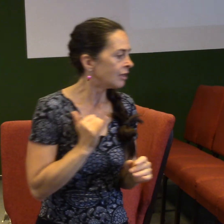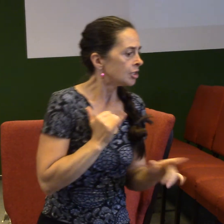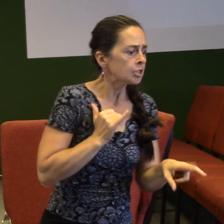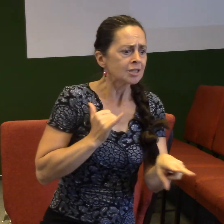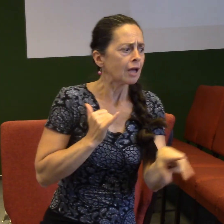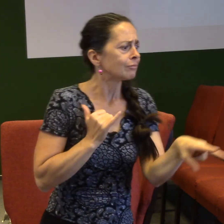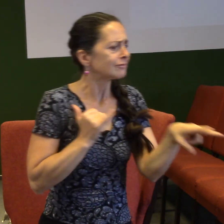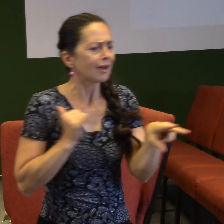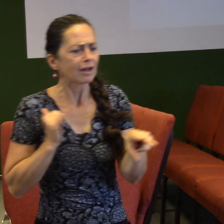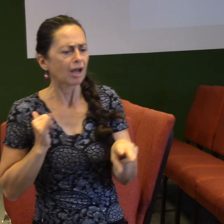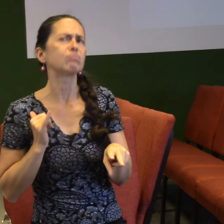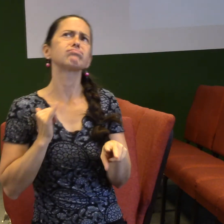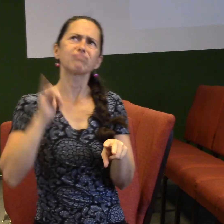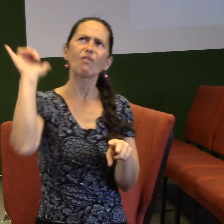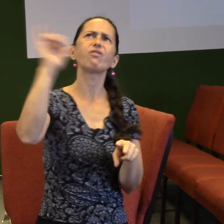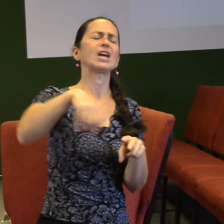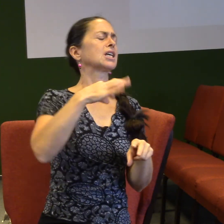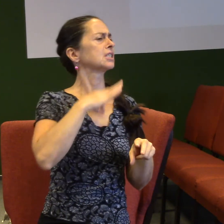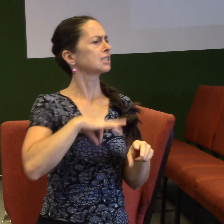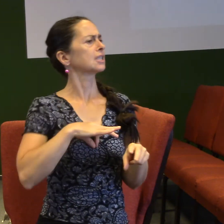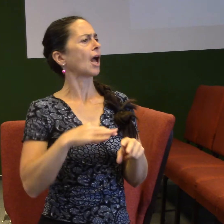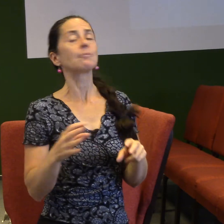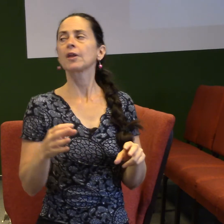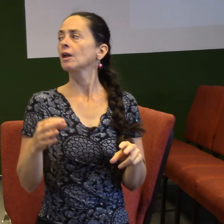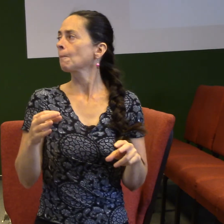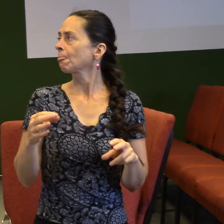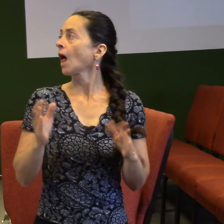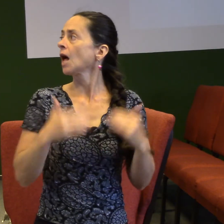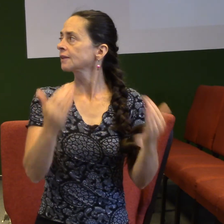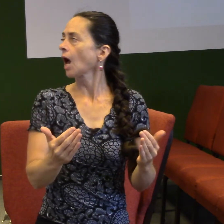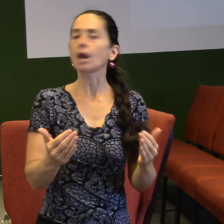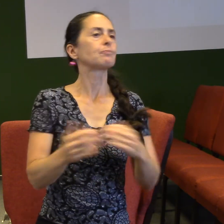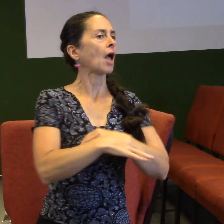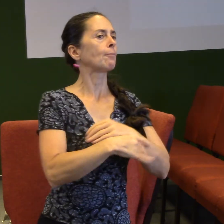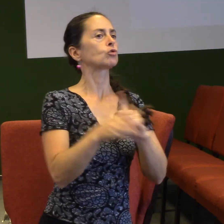A poštol Pavel dává zase jiný příklad. Dává příklad závodníků, kteří běží do cíle.